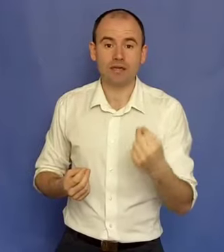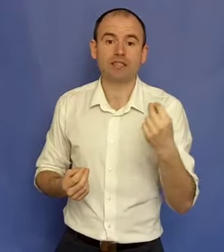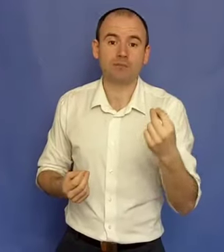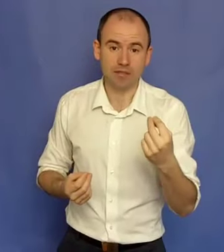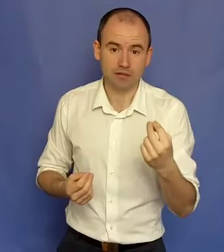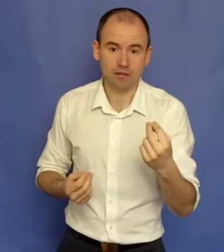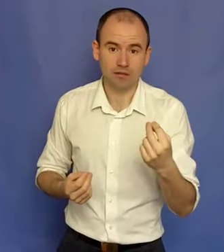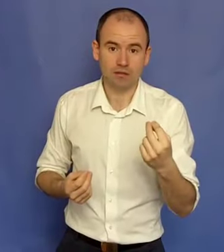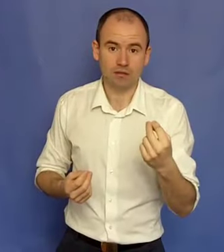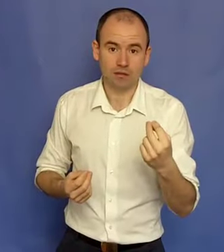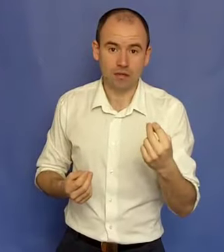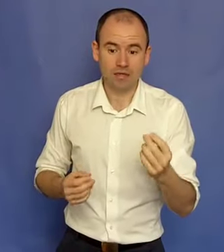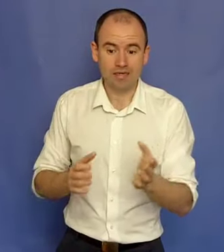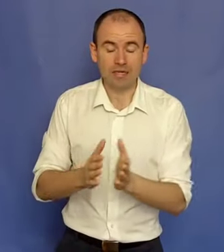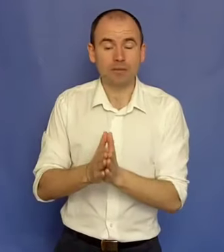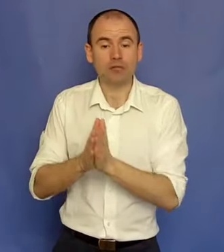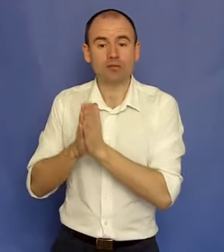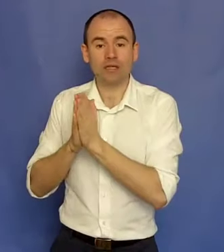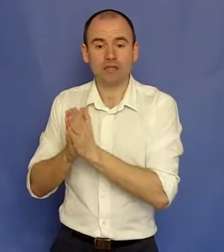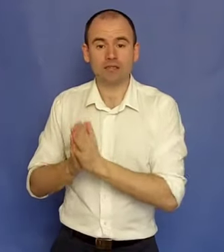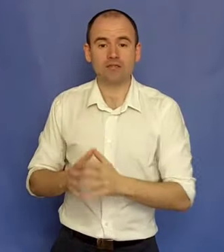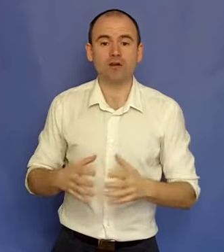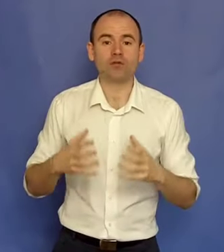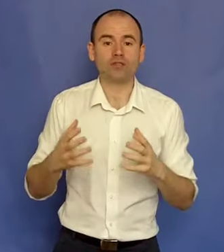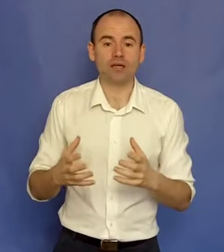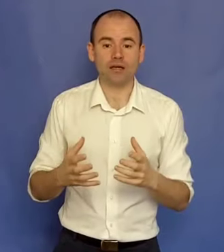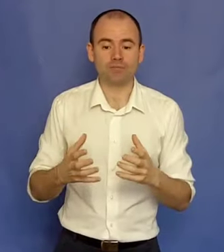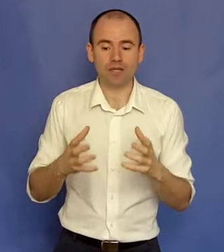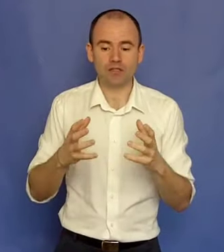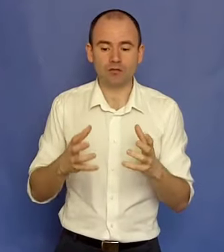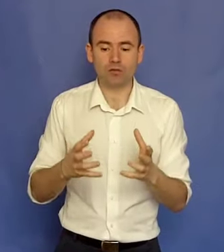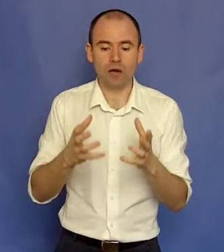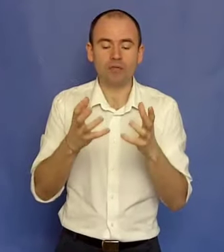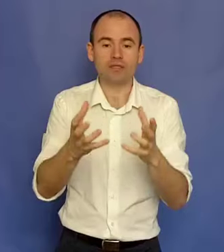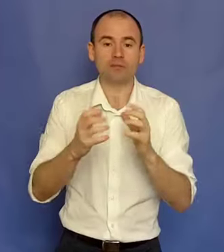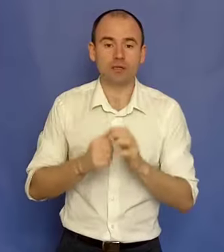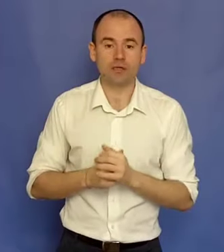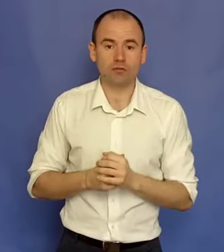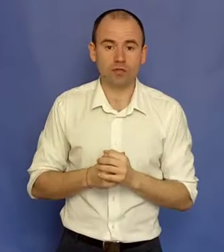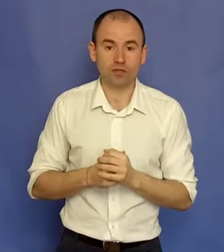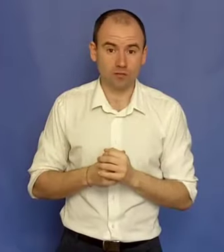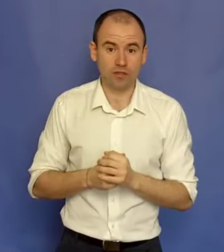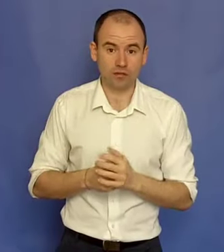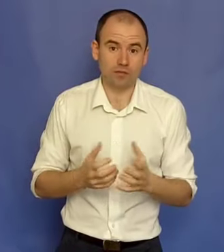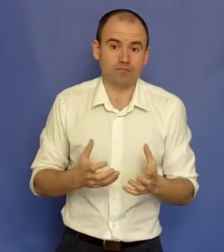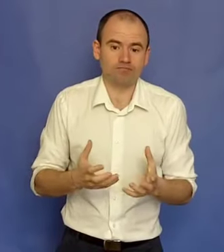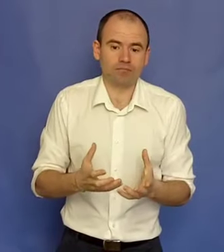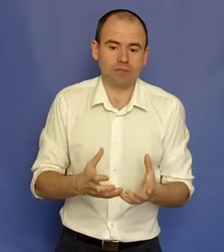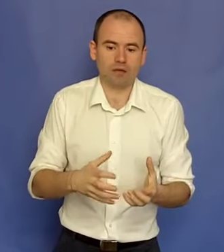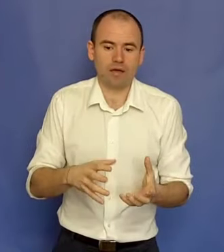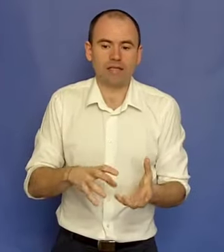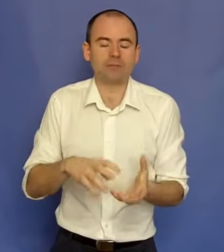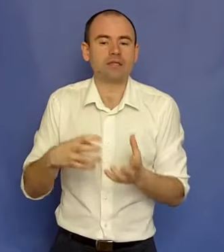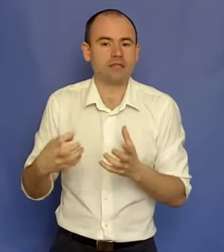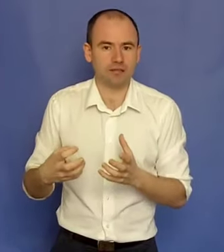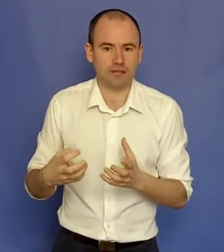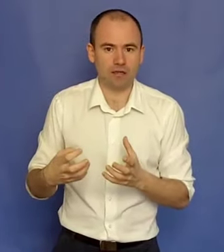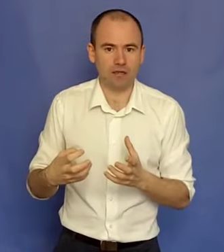experți. Da? Iar pasul 3 este valorizarea acestor abilități pe care tu ți le-ai dezvoltat și expertizei tale.